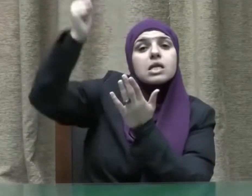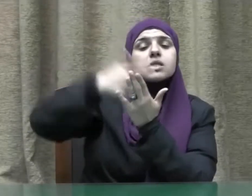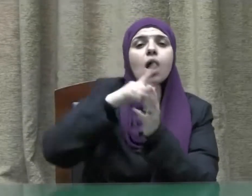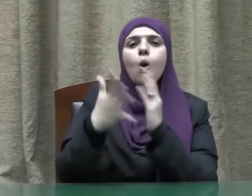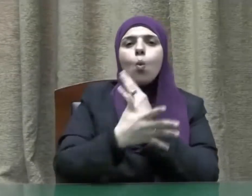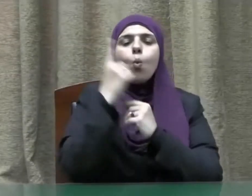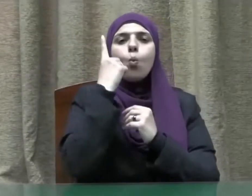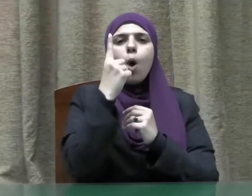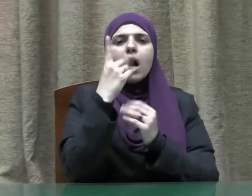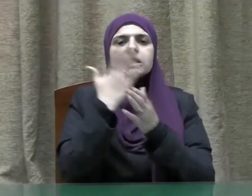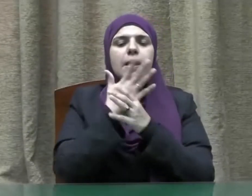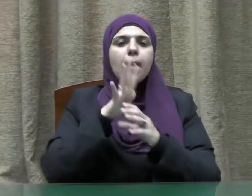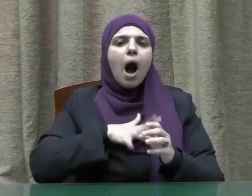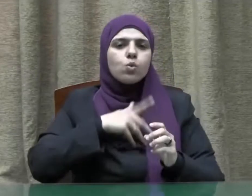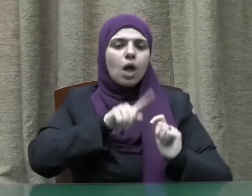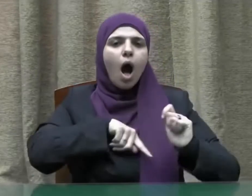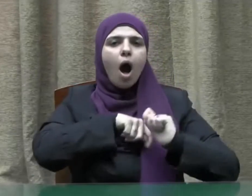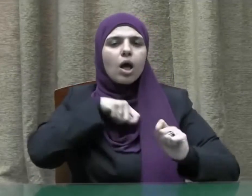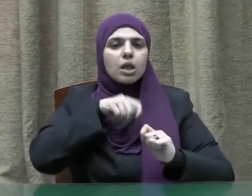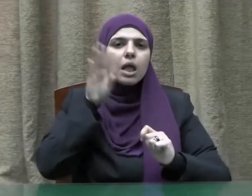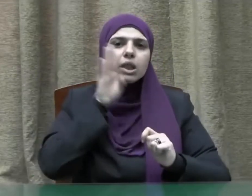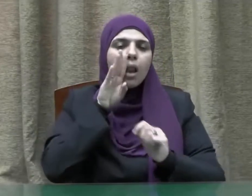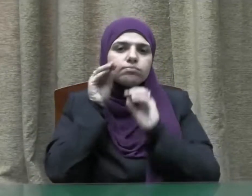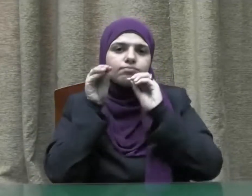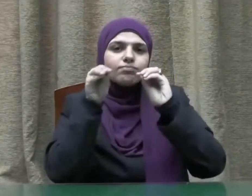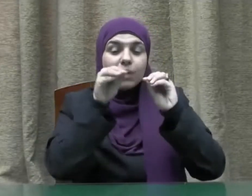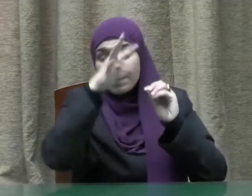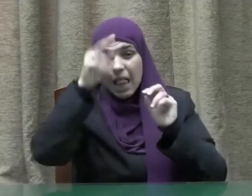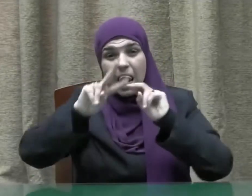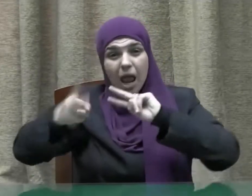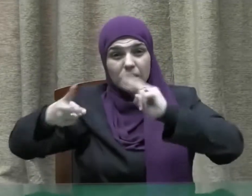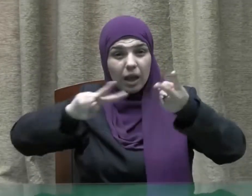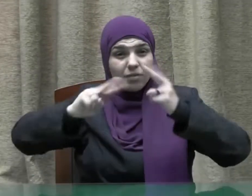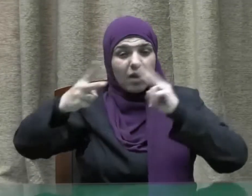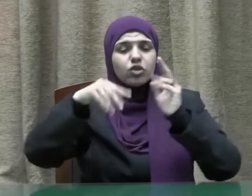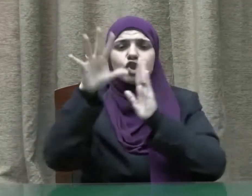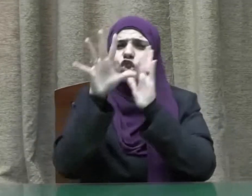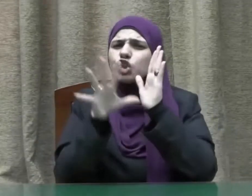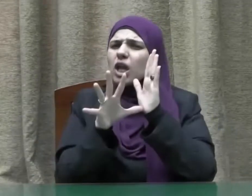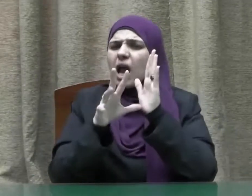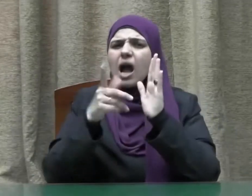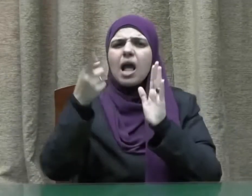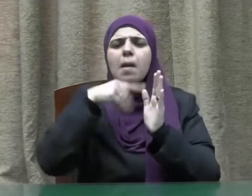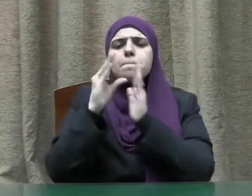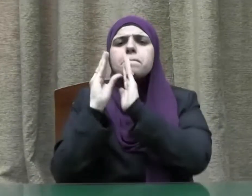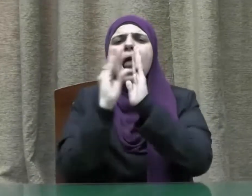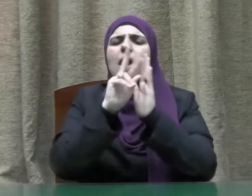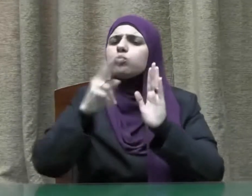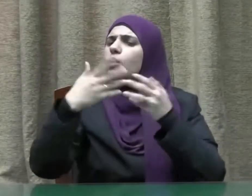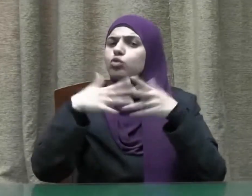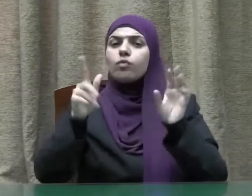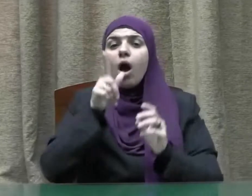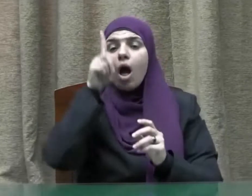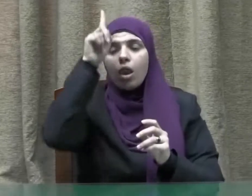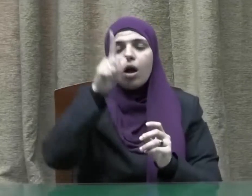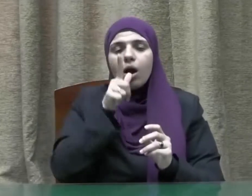واحدة في الأصول والعقائد وإن اختلفت في الشرعة والمنهاج قال